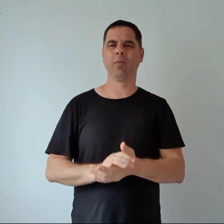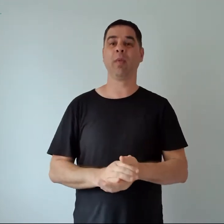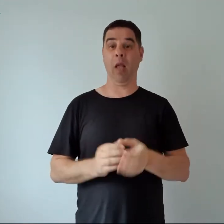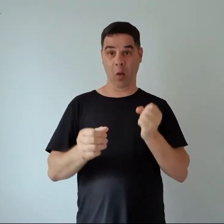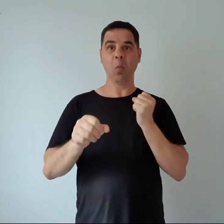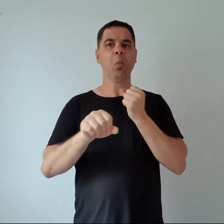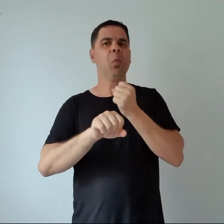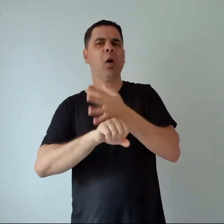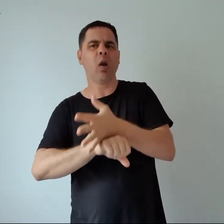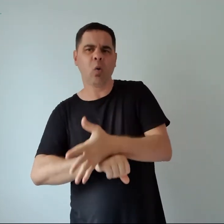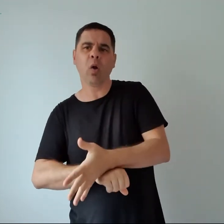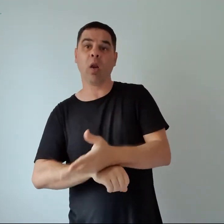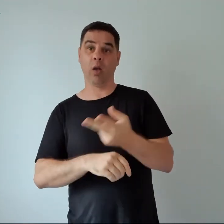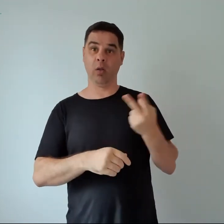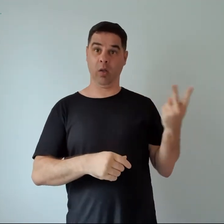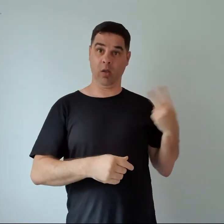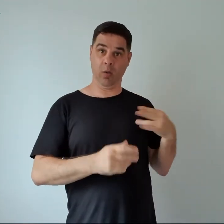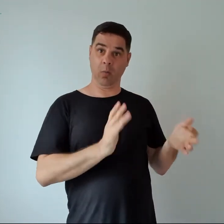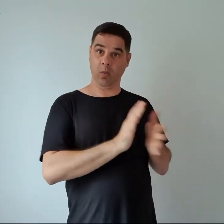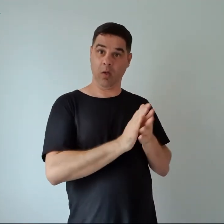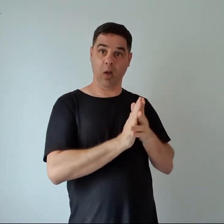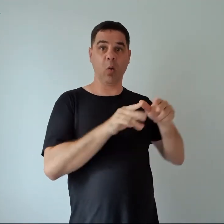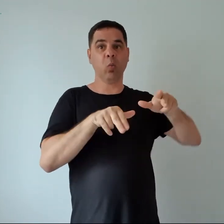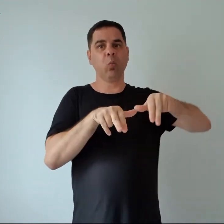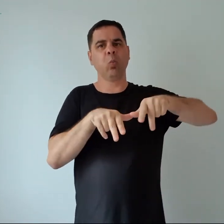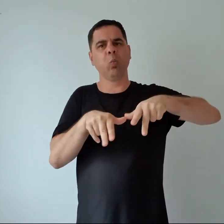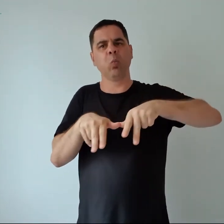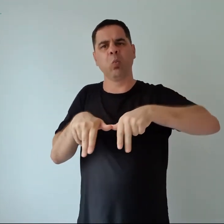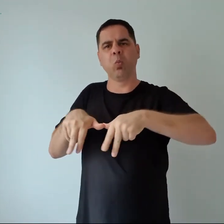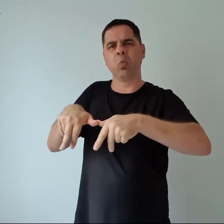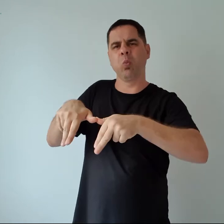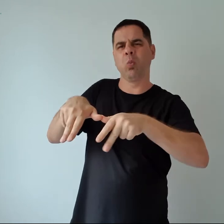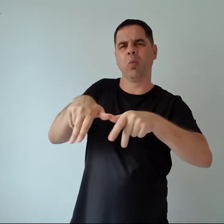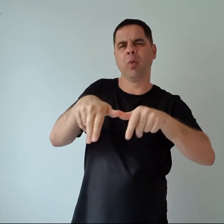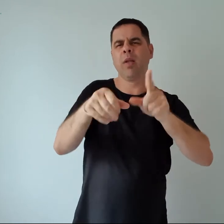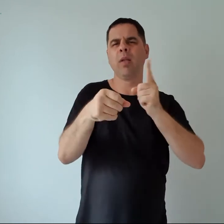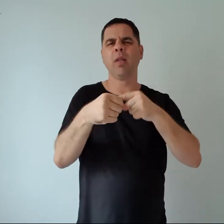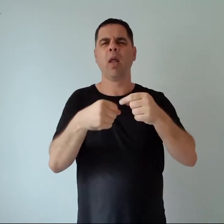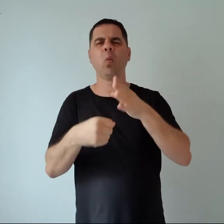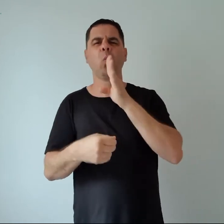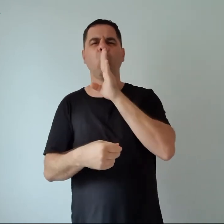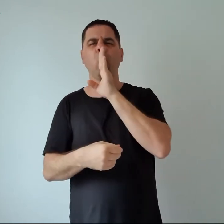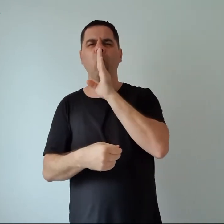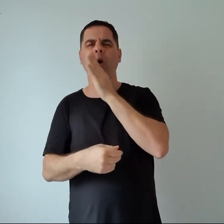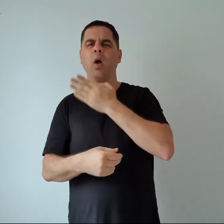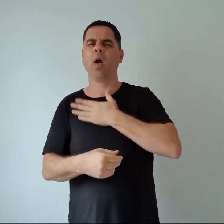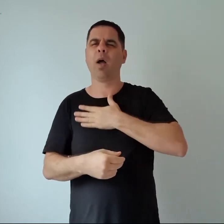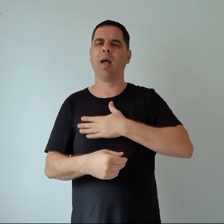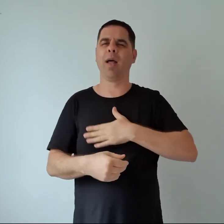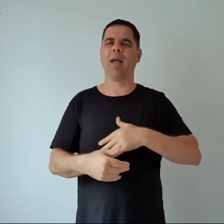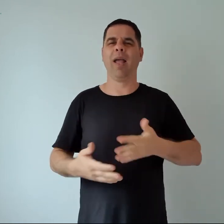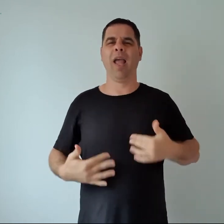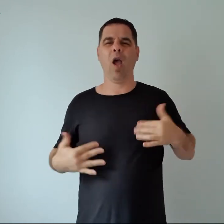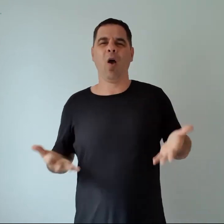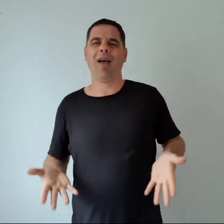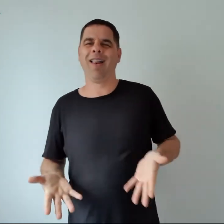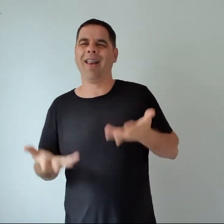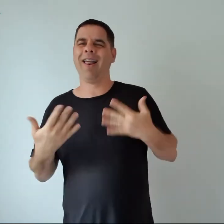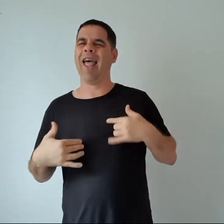madrugada alta, nós de mãos dadas, caminhando por aquela cidade que dormia, com a leveza e a certeza de um